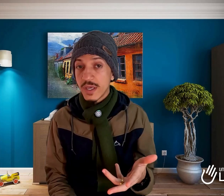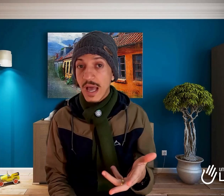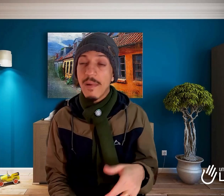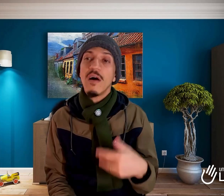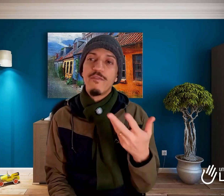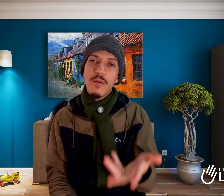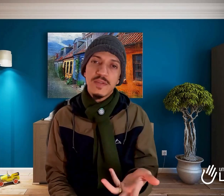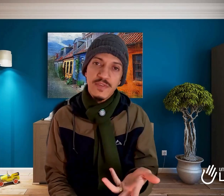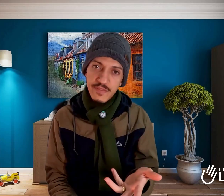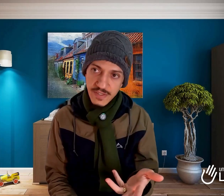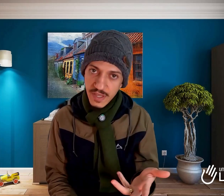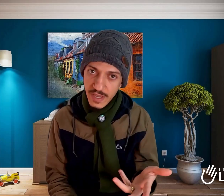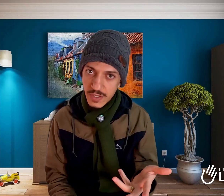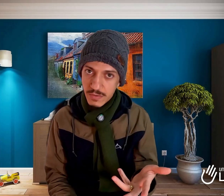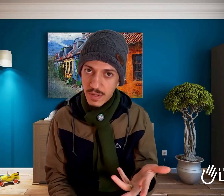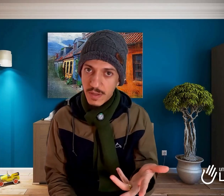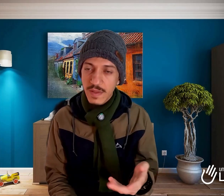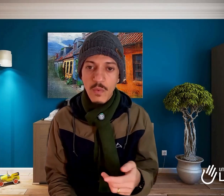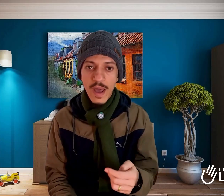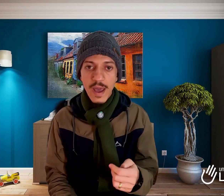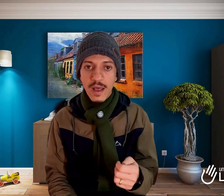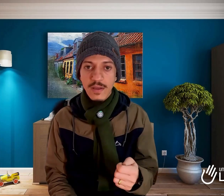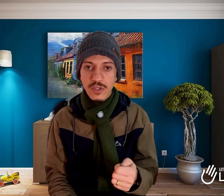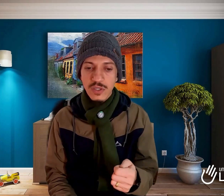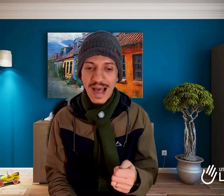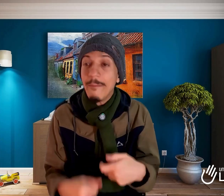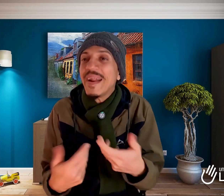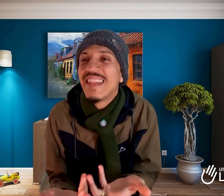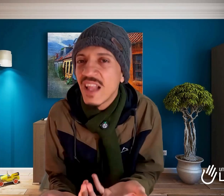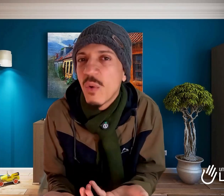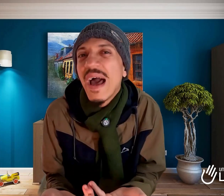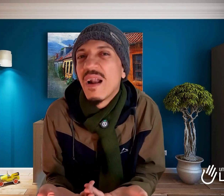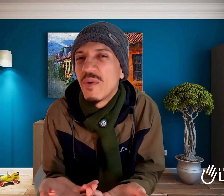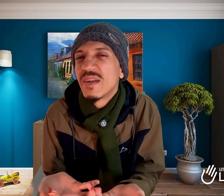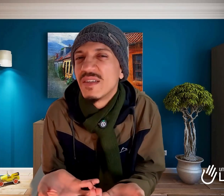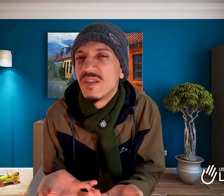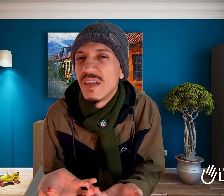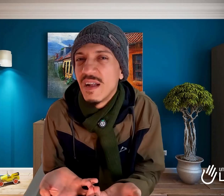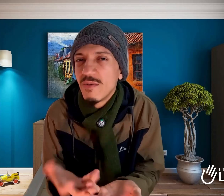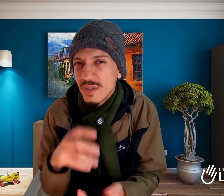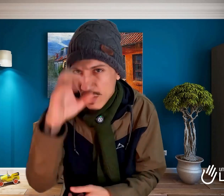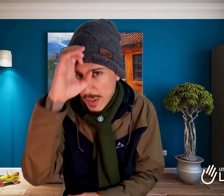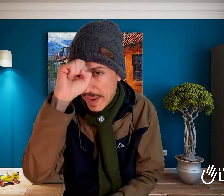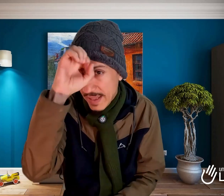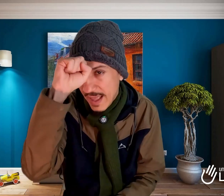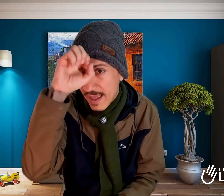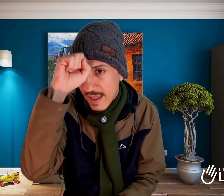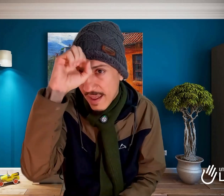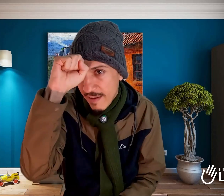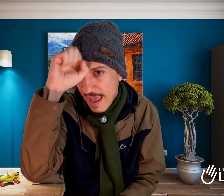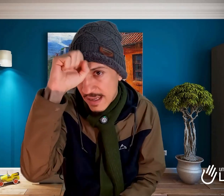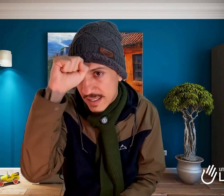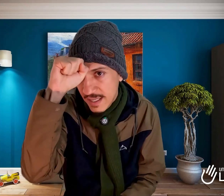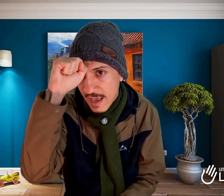a melhor forma de você fazer isso não é aprendendo ela, por assim dizer. O sinal de aprender é assim, e